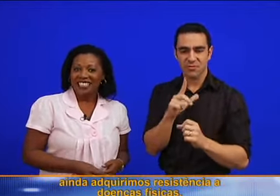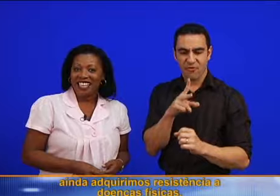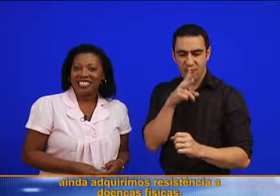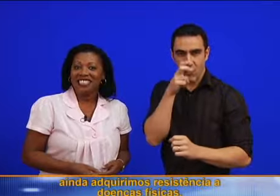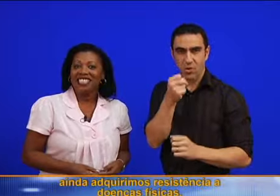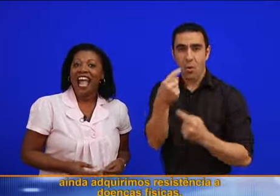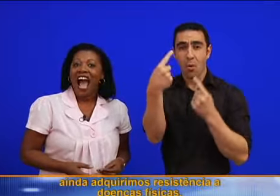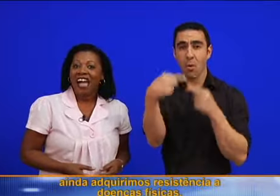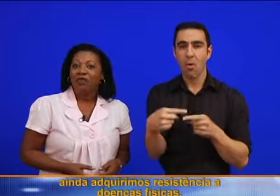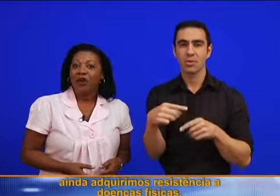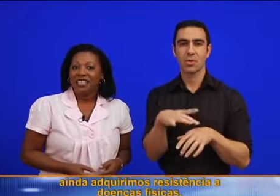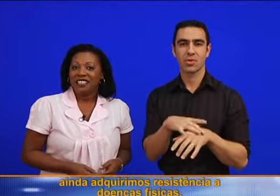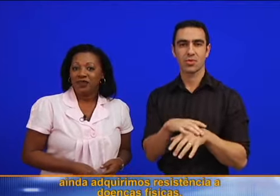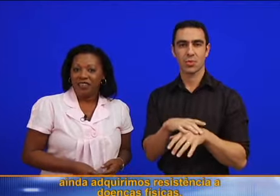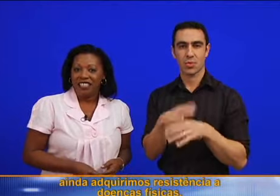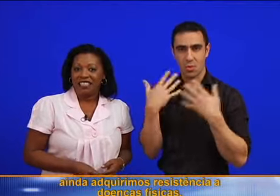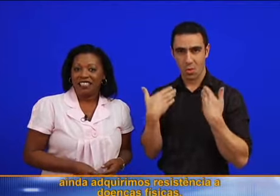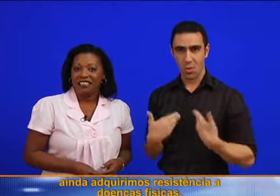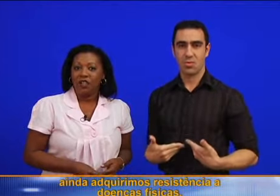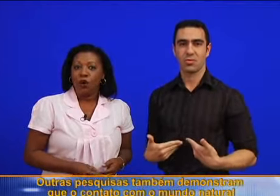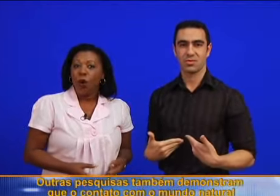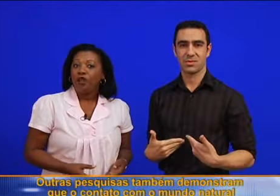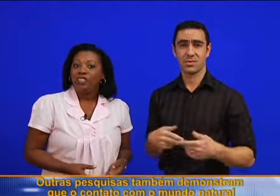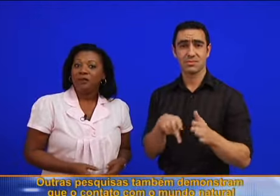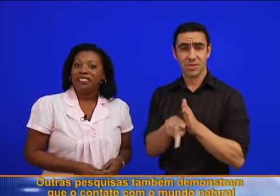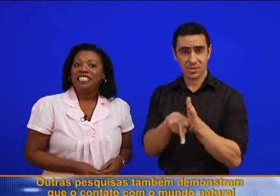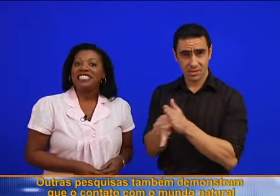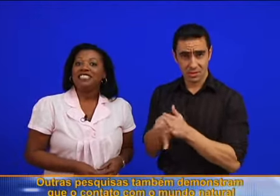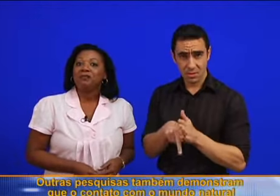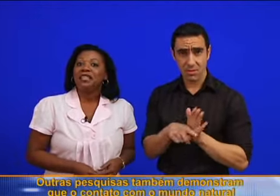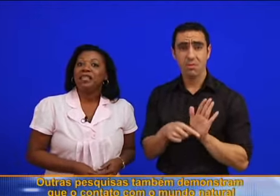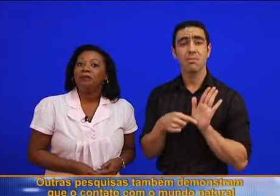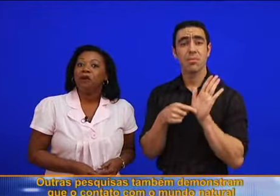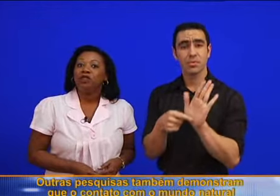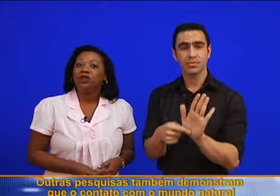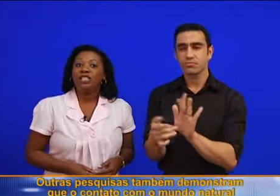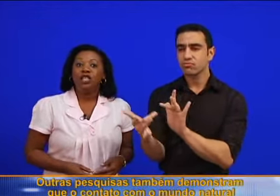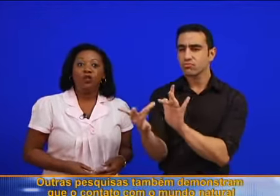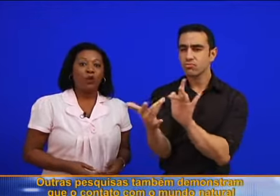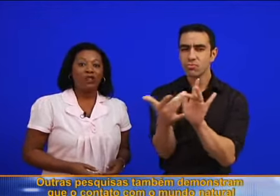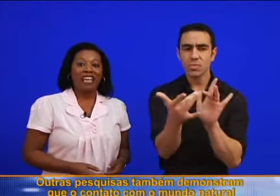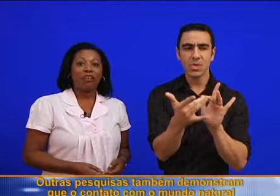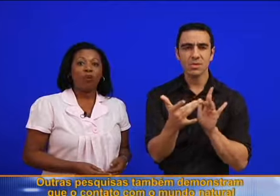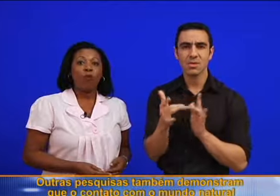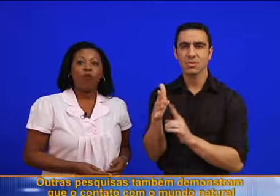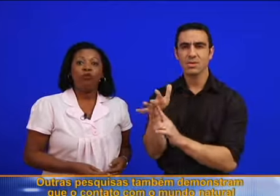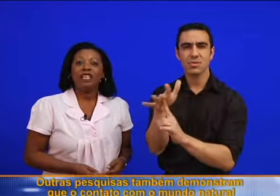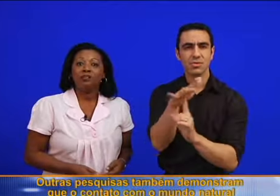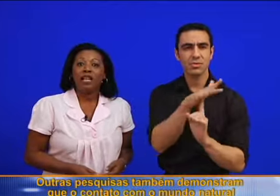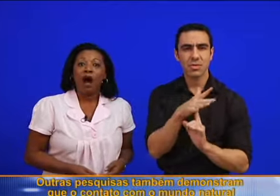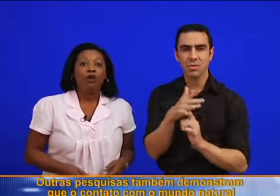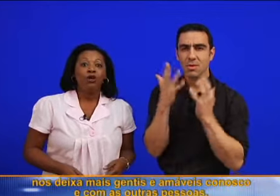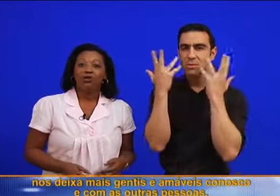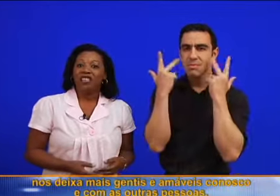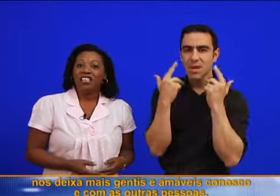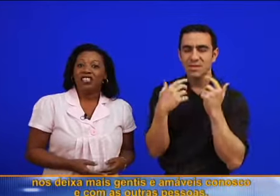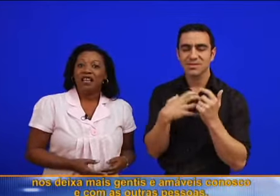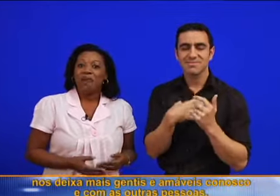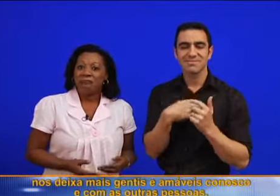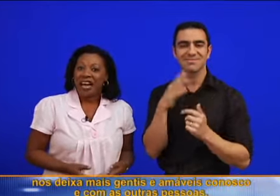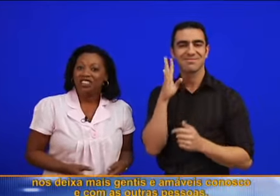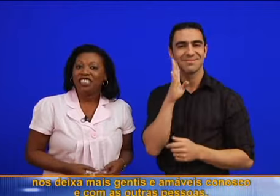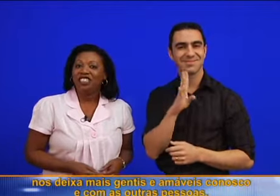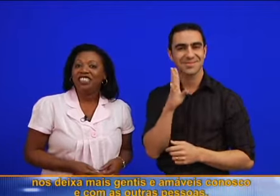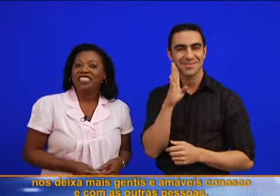resistências a doenças físicas. Outras pesquisas também demonstram que o contato com o mundo natural nos